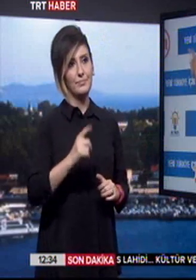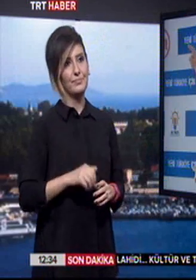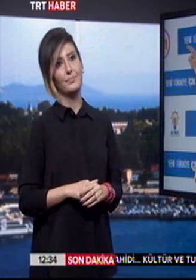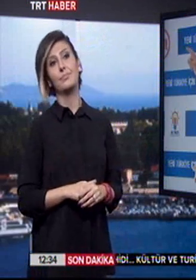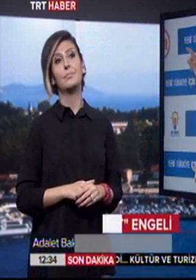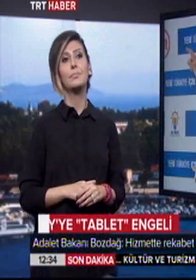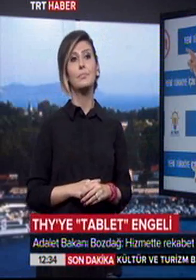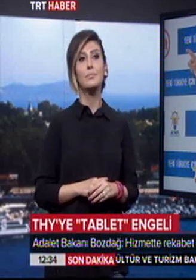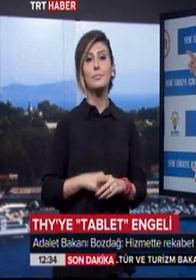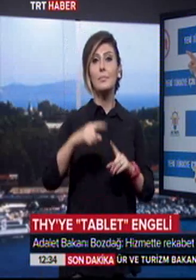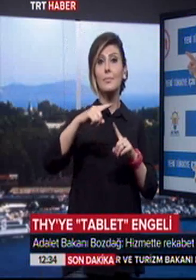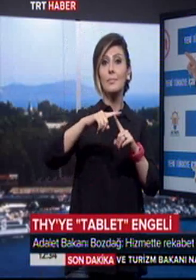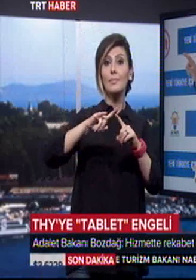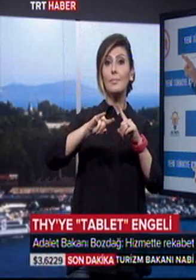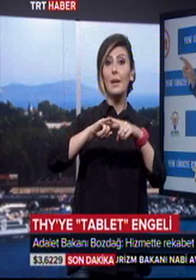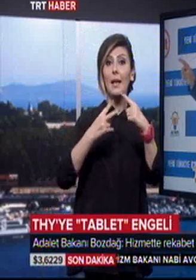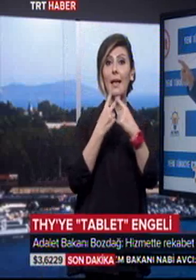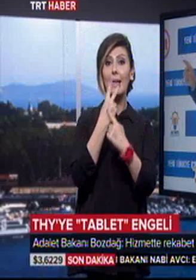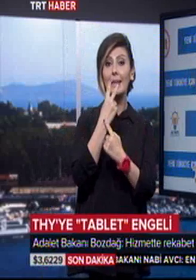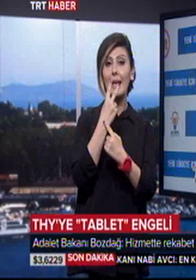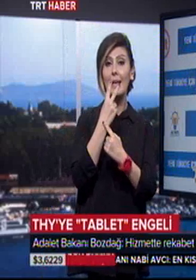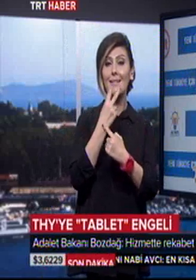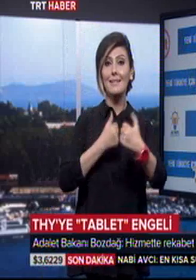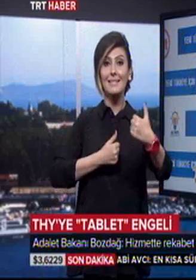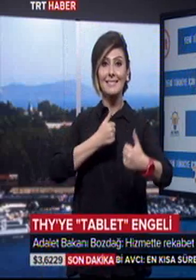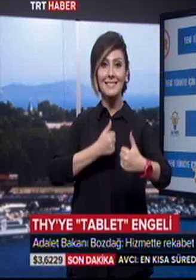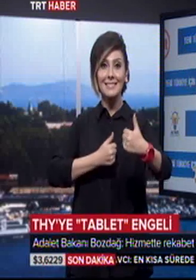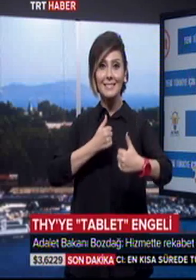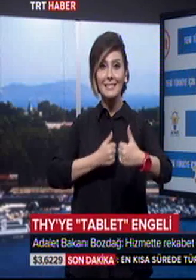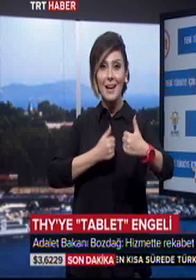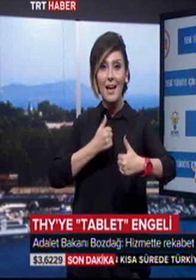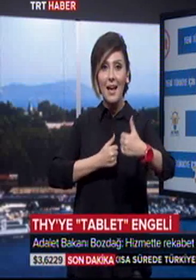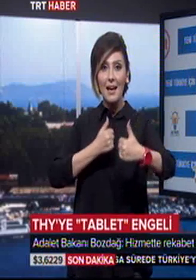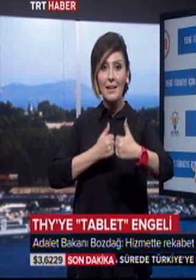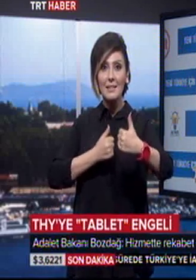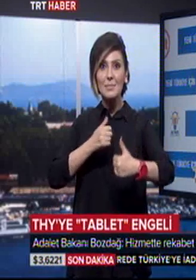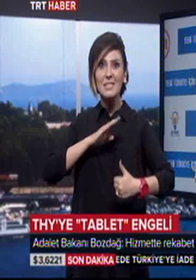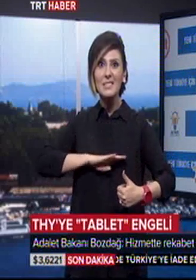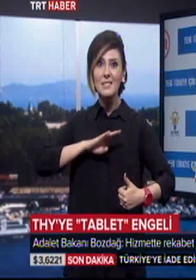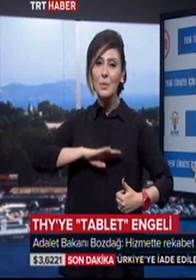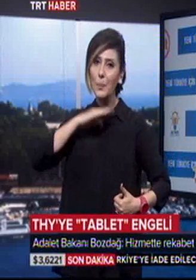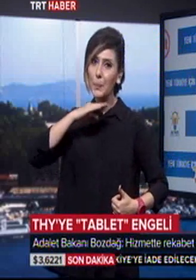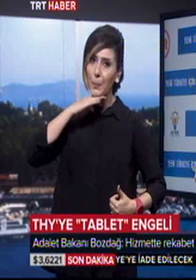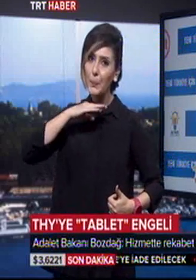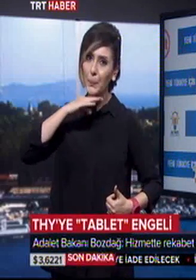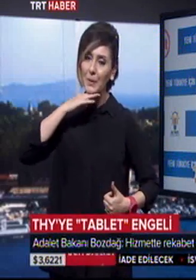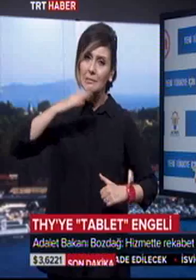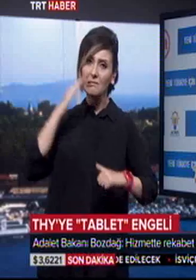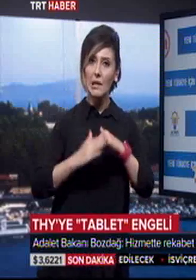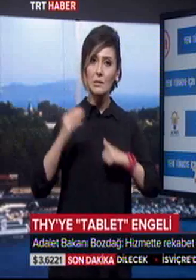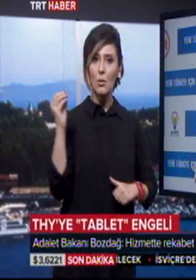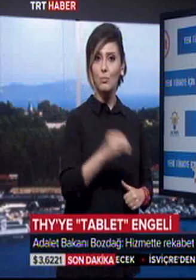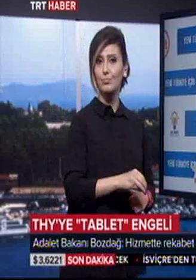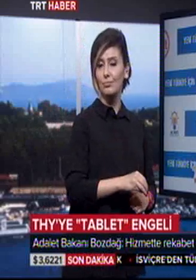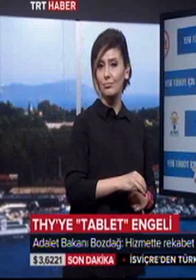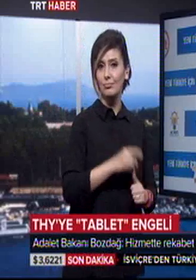Türk Hava Yollarının rekabetini göze alamayanlar yasak koyuyorlar.